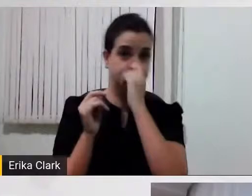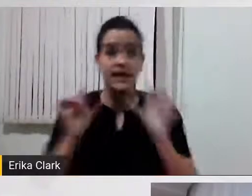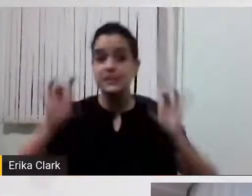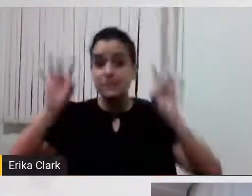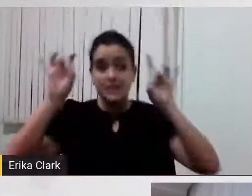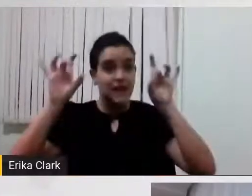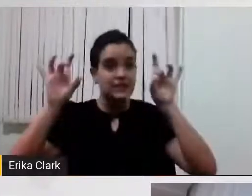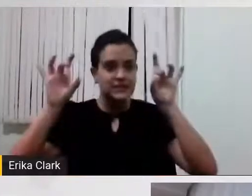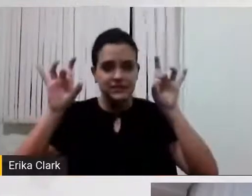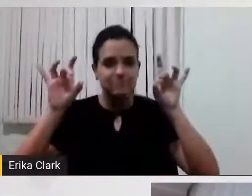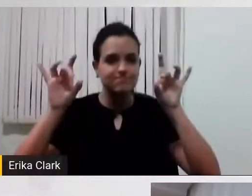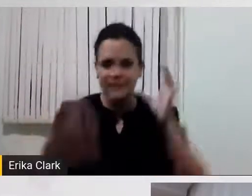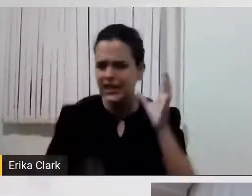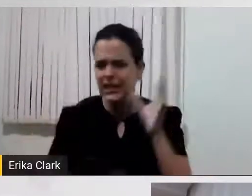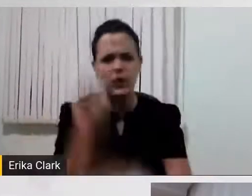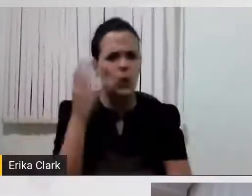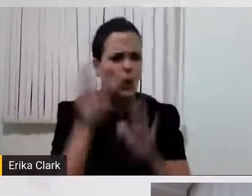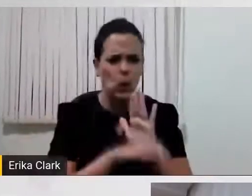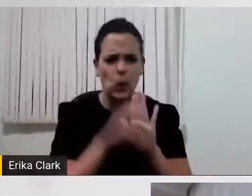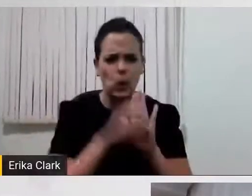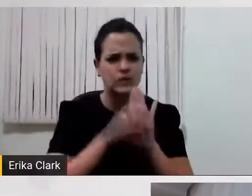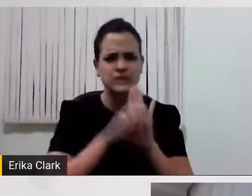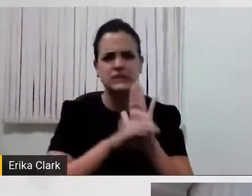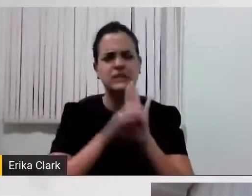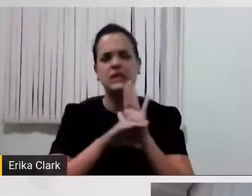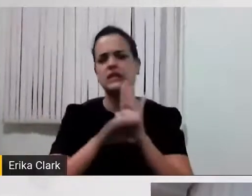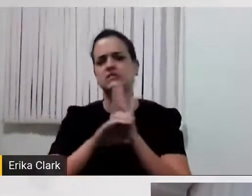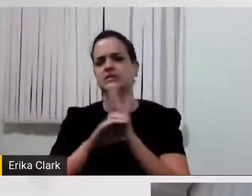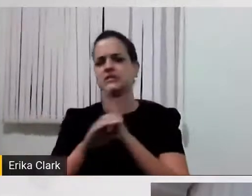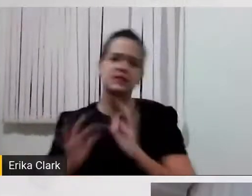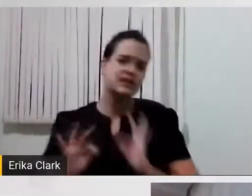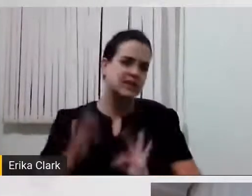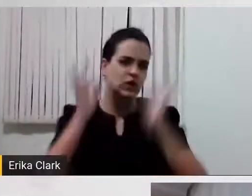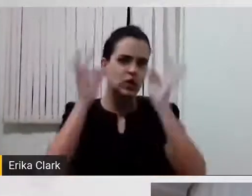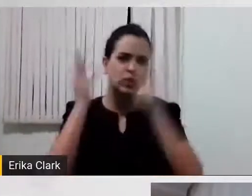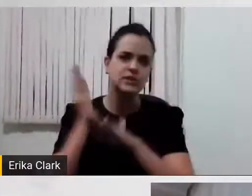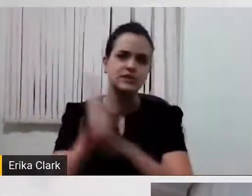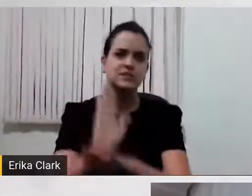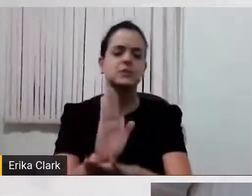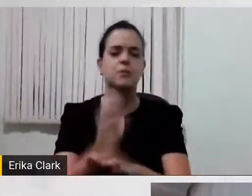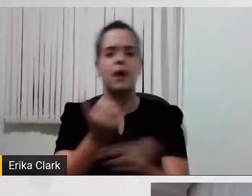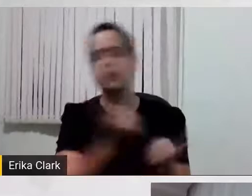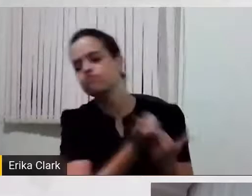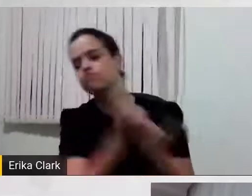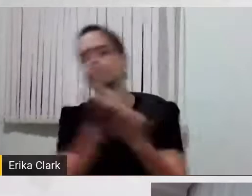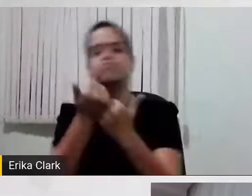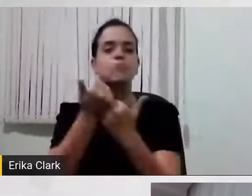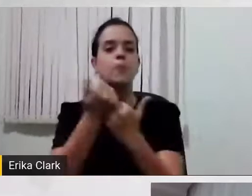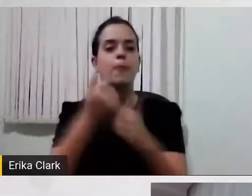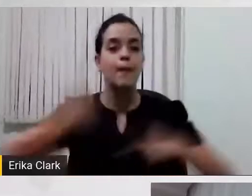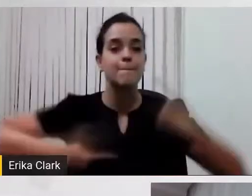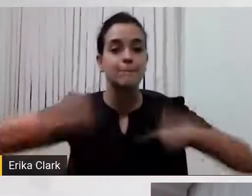brasileiro de tecnologia assistiva para subsidiar as políticas públicas. E, quando a gente estudando,